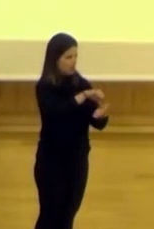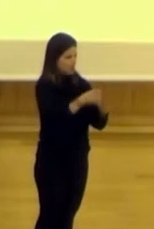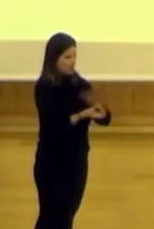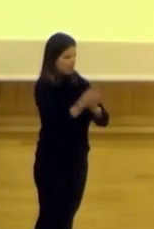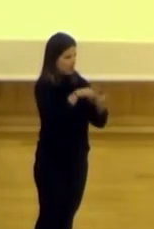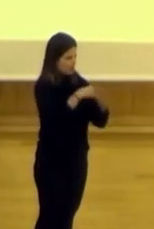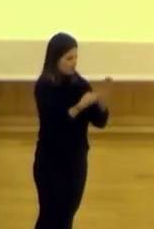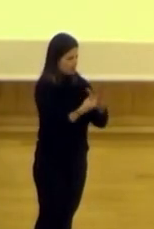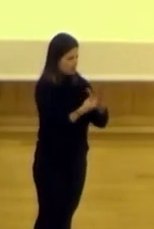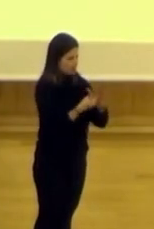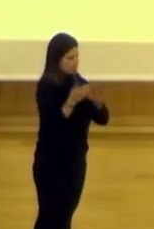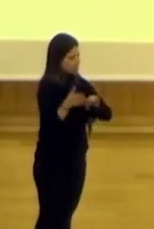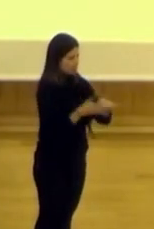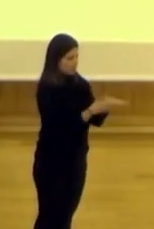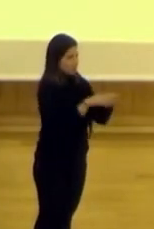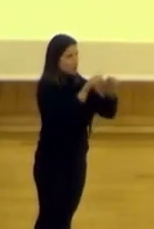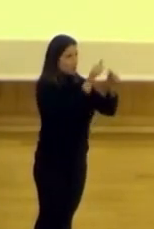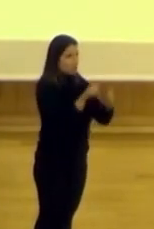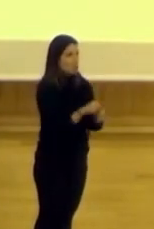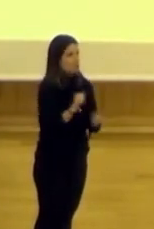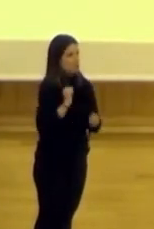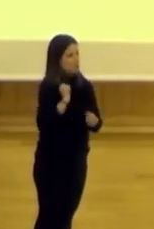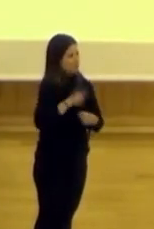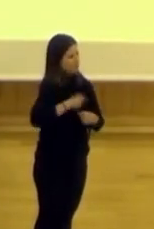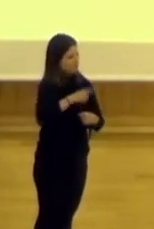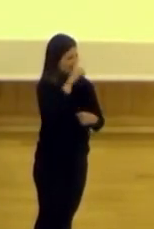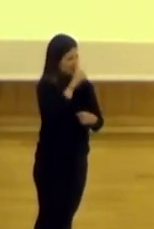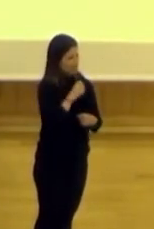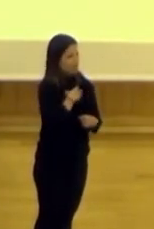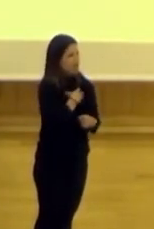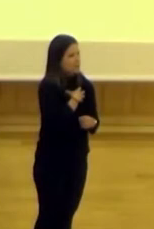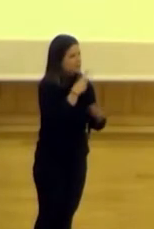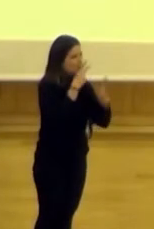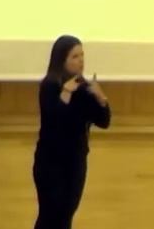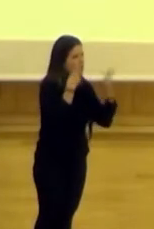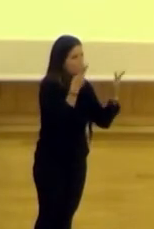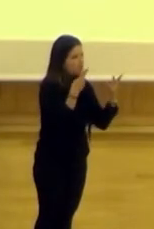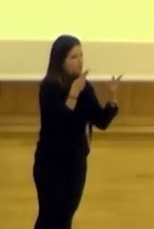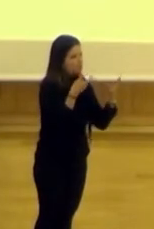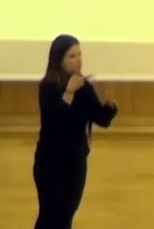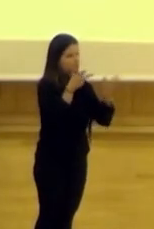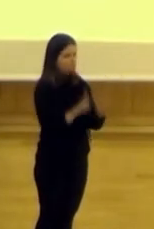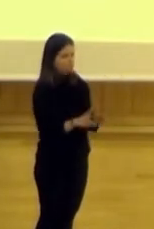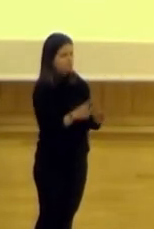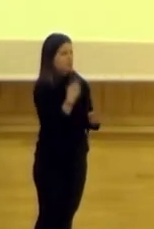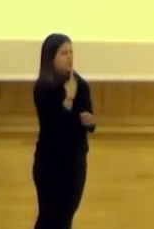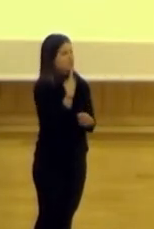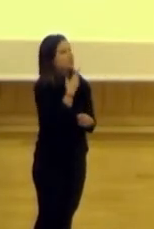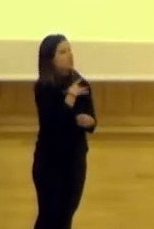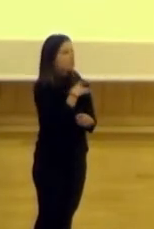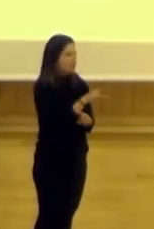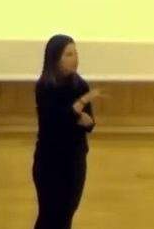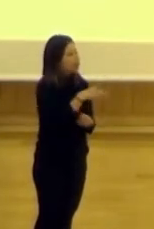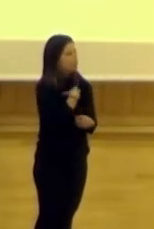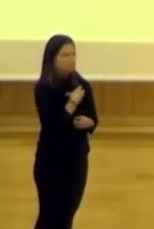Y por la otra parte, está el modelo clásico de comportamiento del administrador público que es el de interruptor, que se sentaba y decía, esto se puede,